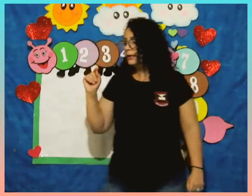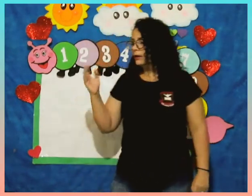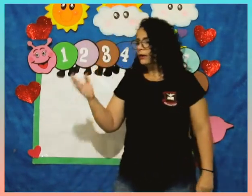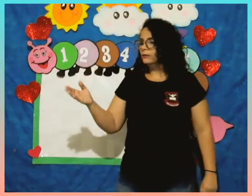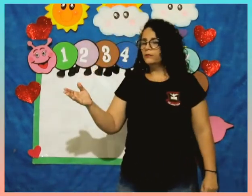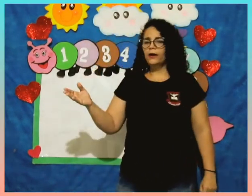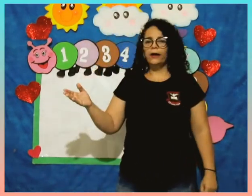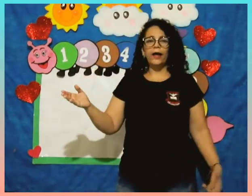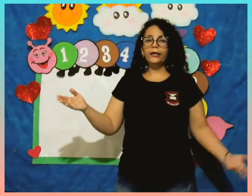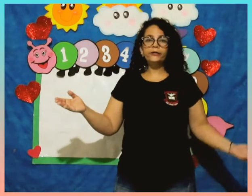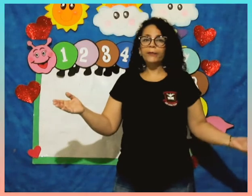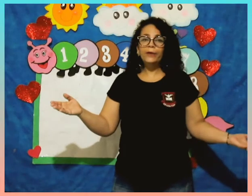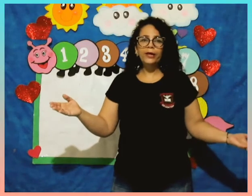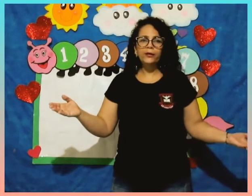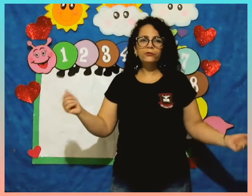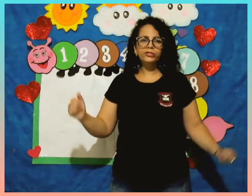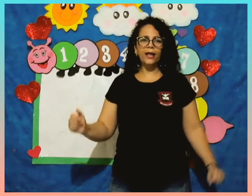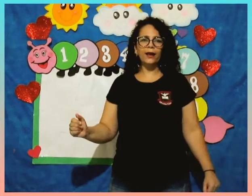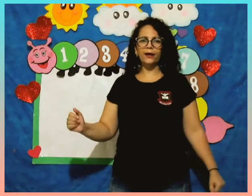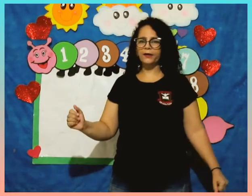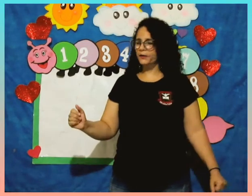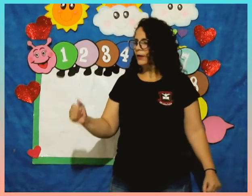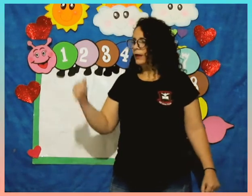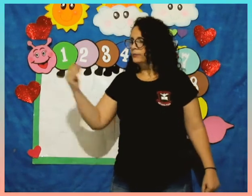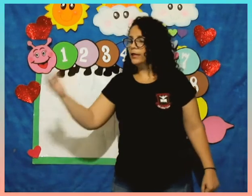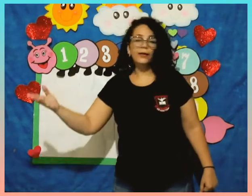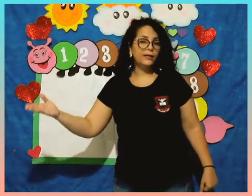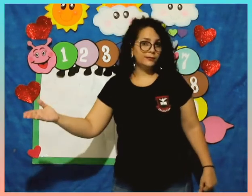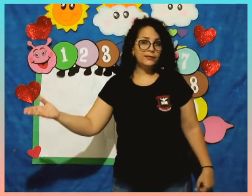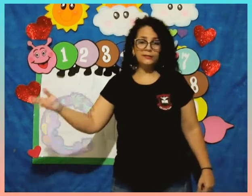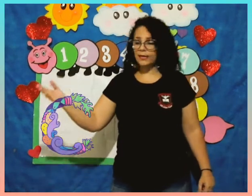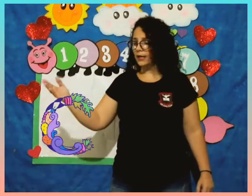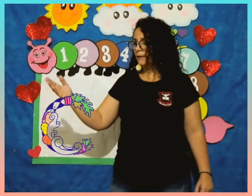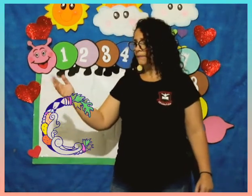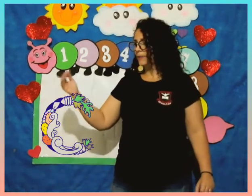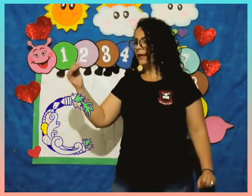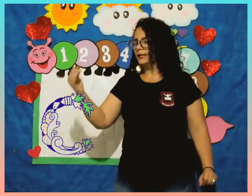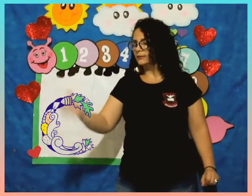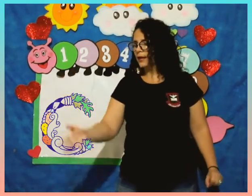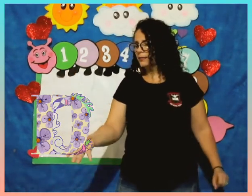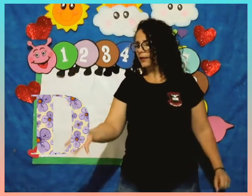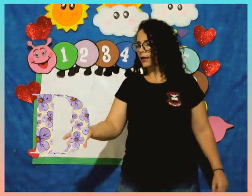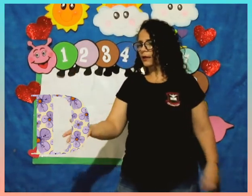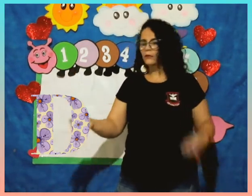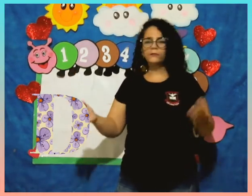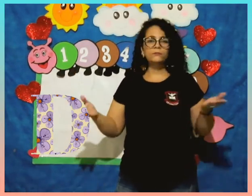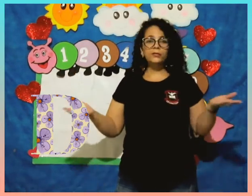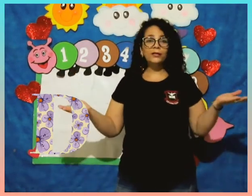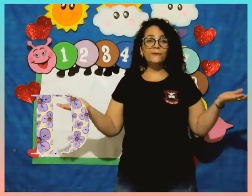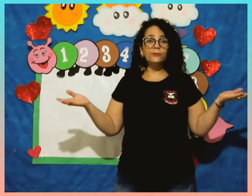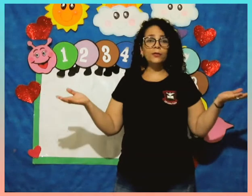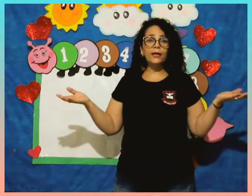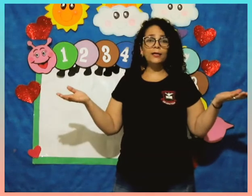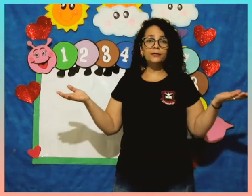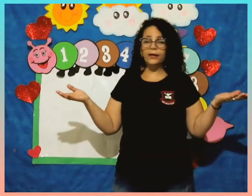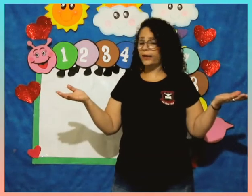a letra B não está lá. Tem a letra C, a letra D, mas está faltando a letra E.